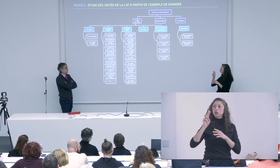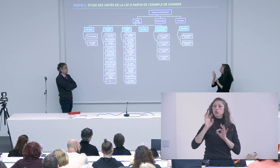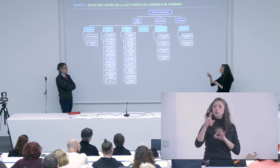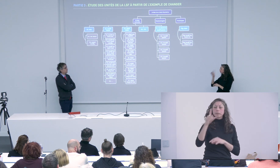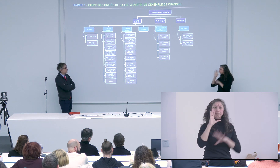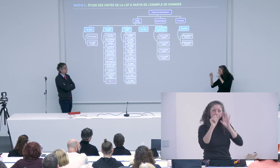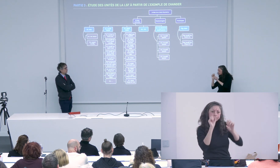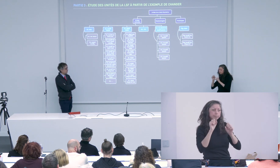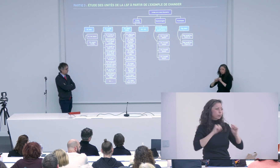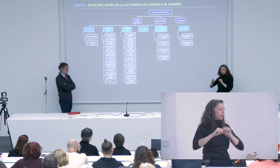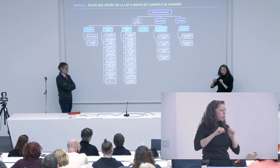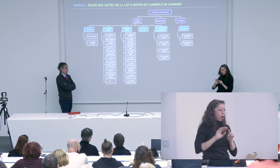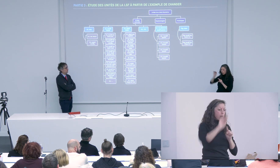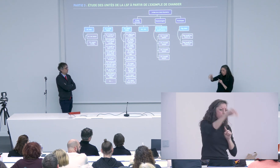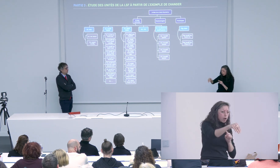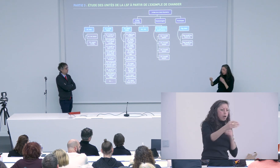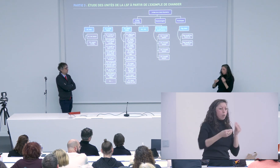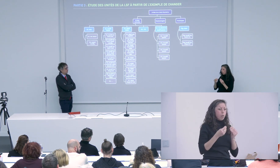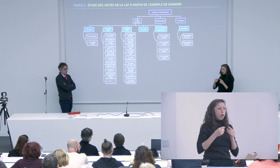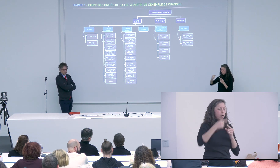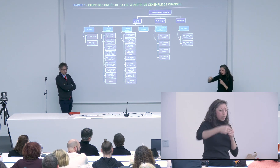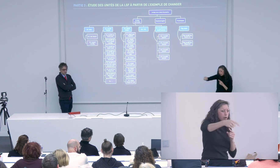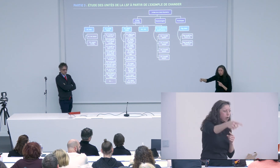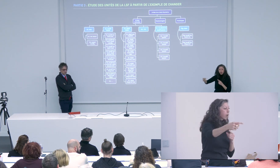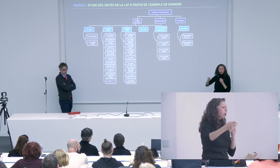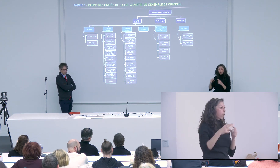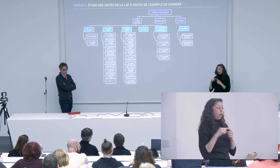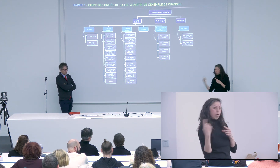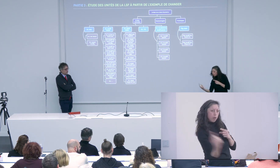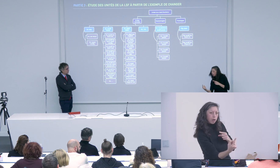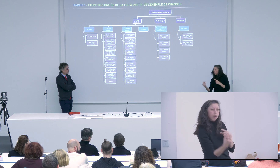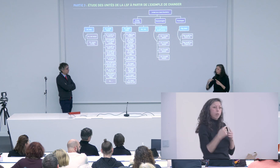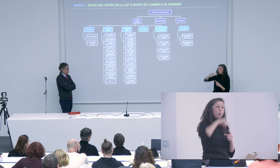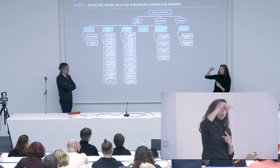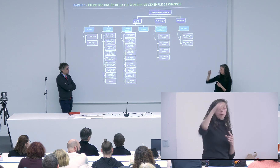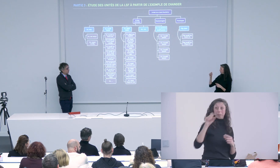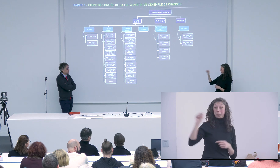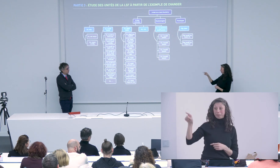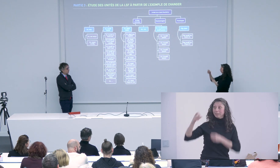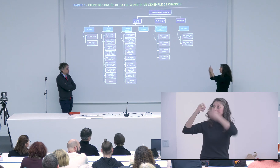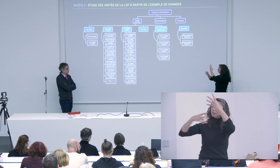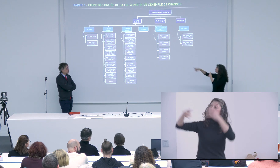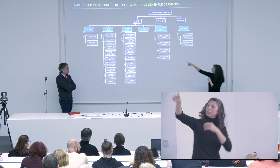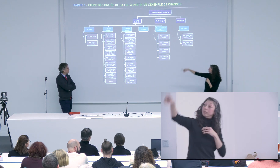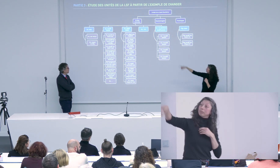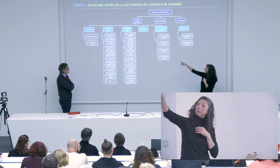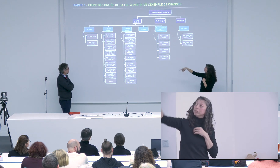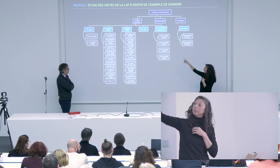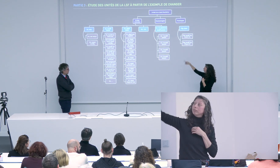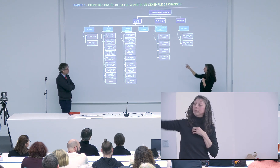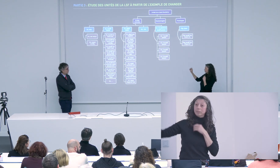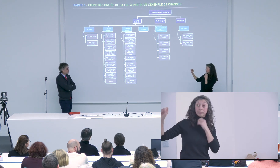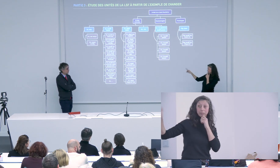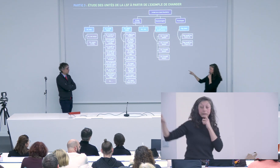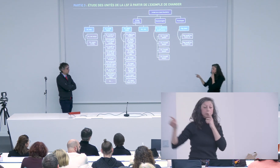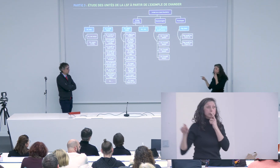'effectivement de développer cette recherche sur les unités lexicales par rapport au mouvement que vous avez cité le mouvement en arche le mouvement en cercle vers le haut sur le côté